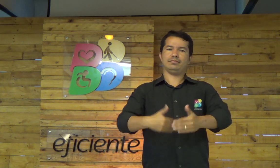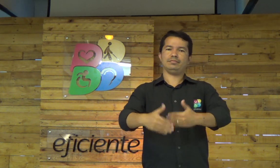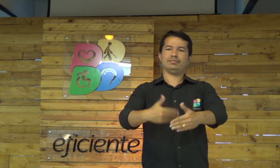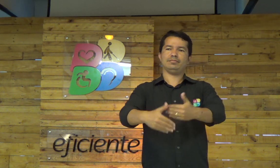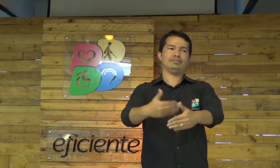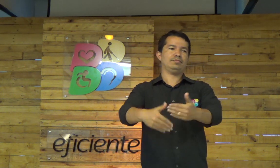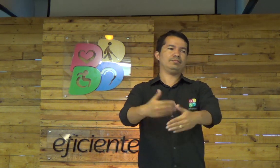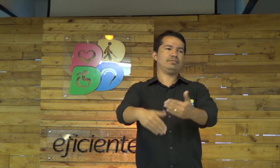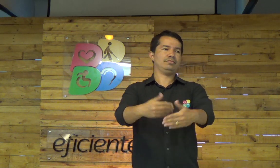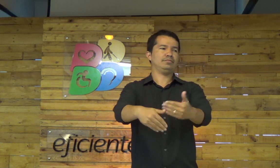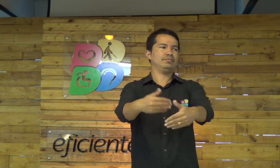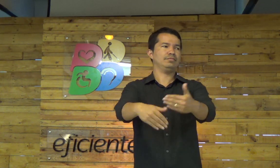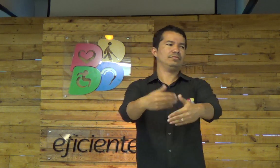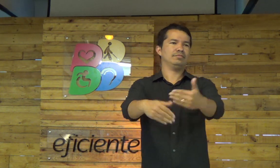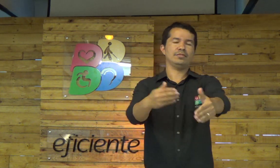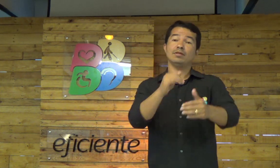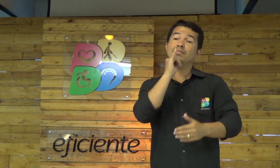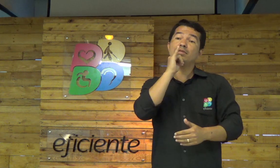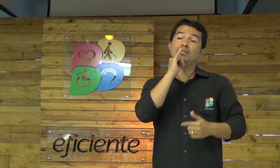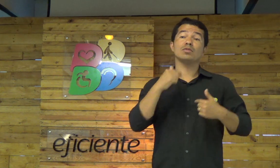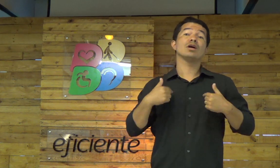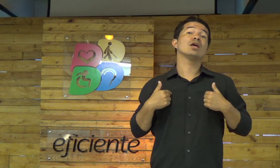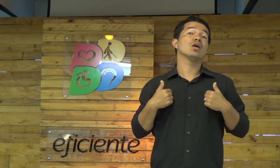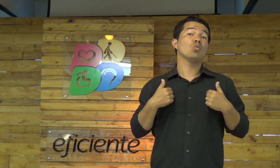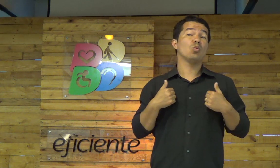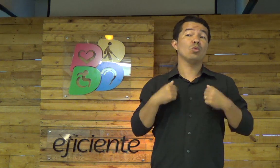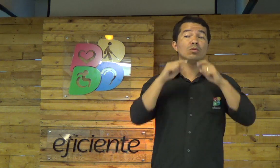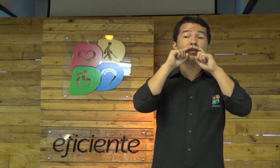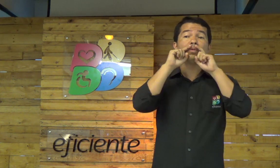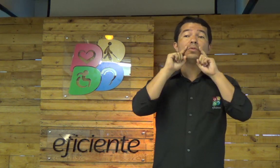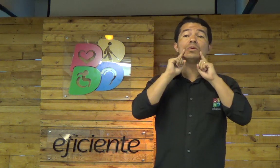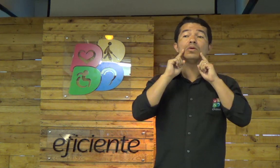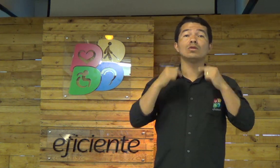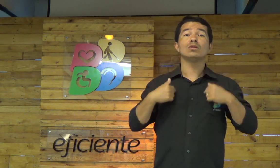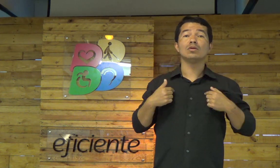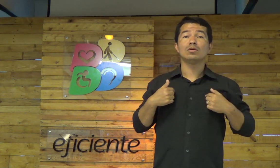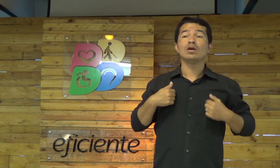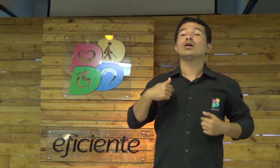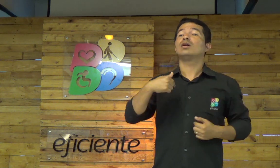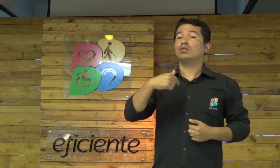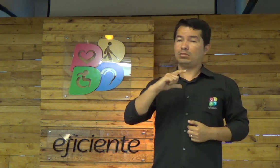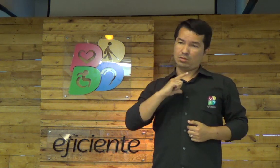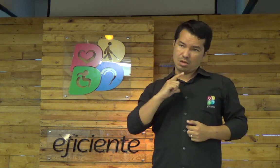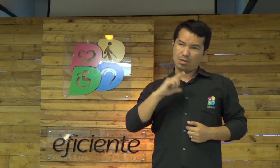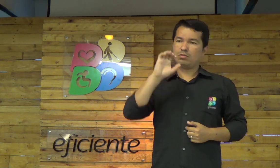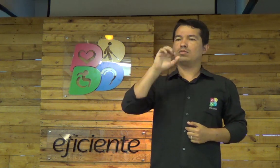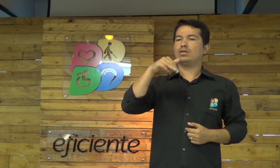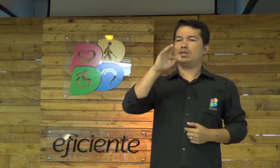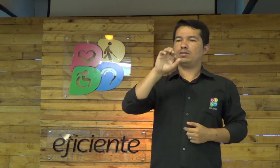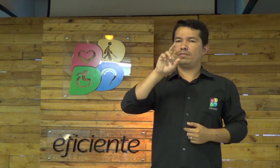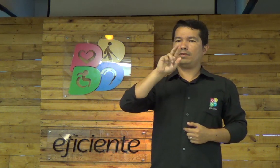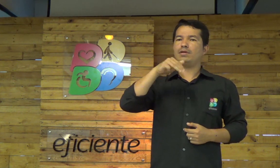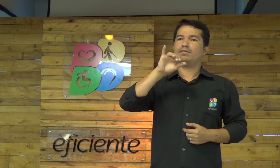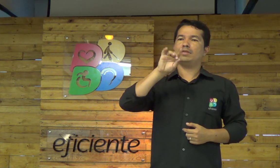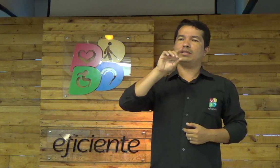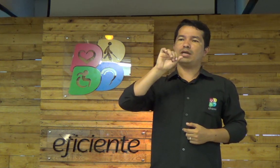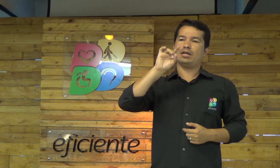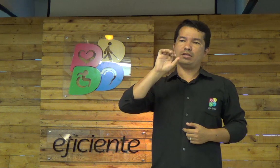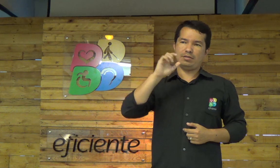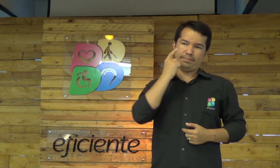Significa algo que vai se... Uma doença que continua. Por exemplo, eu, a